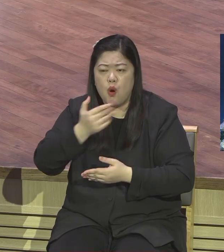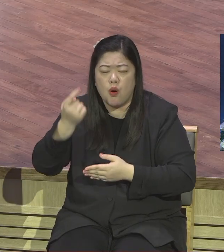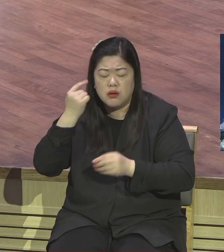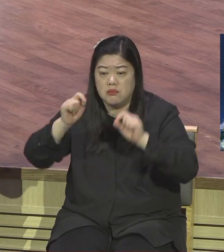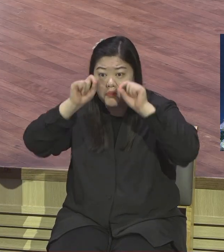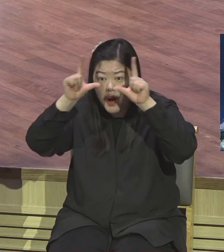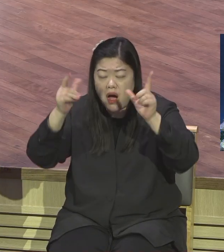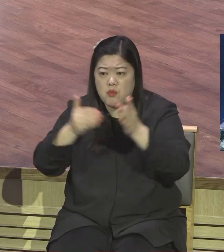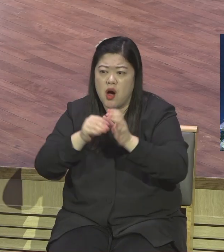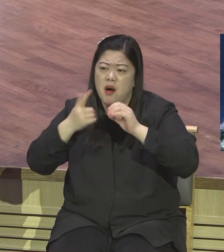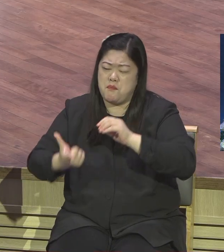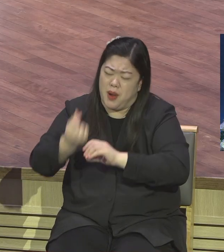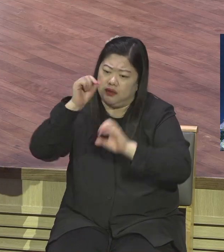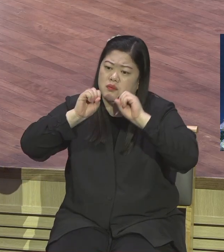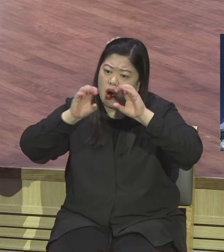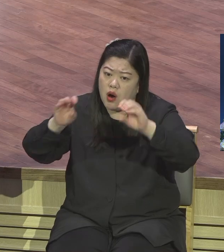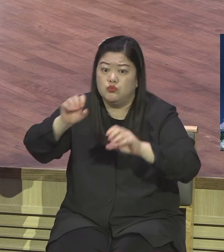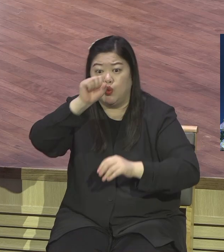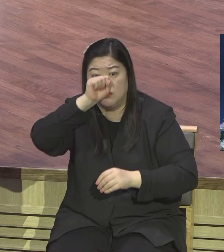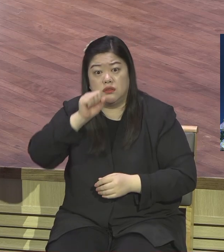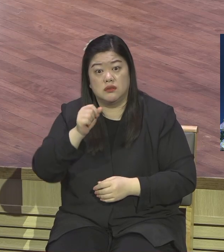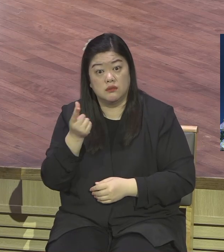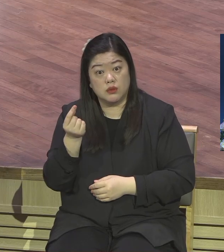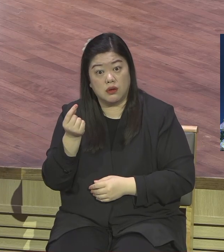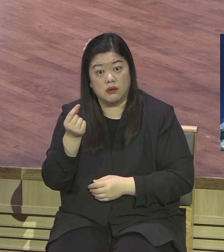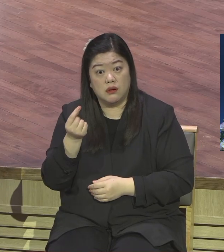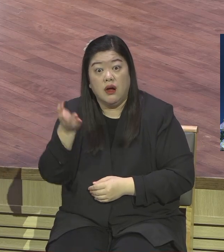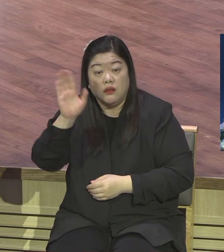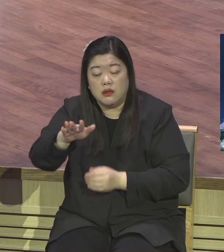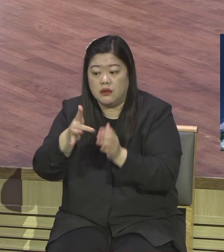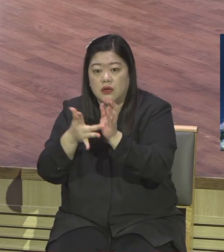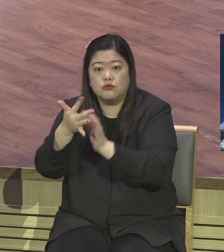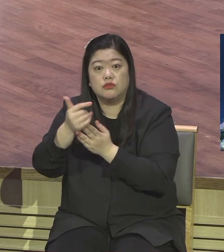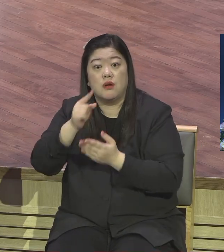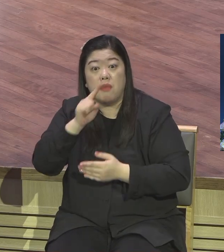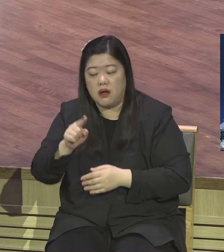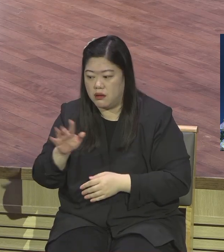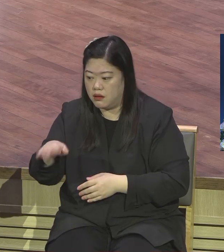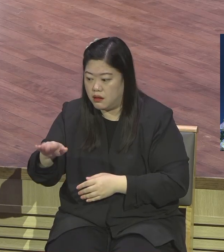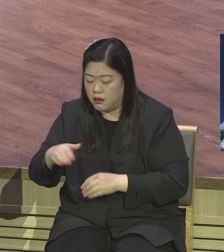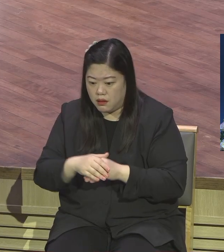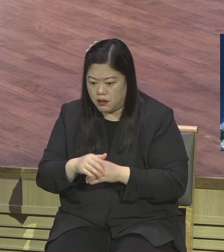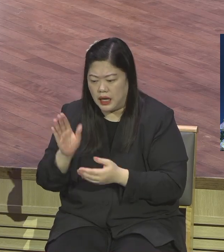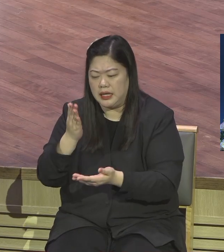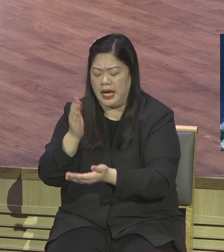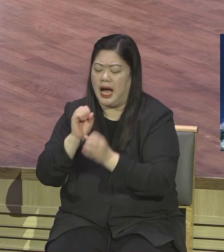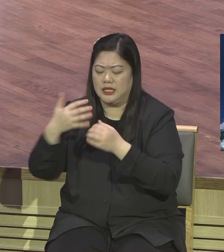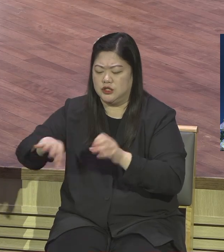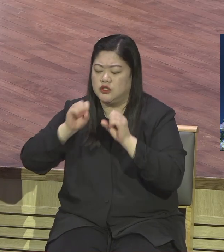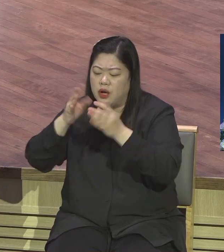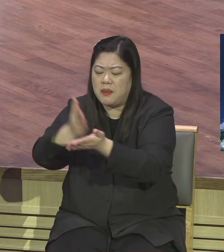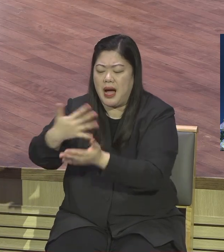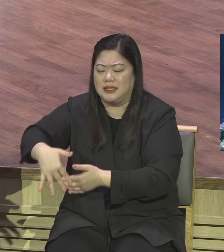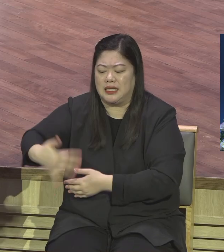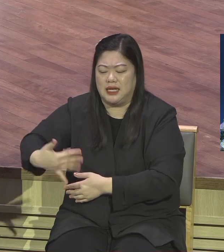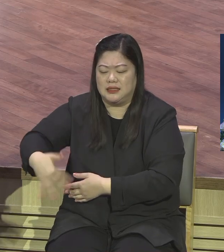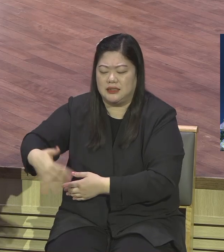우리가 생각할 때 예수가 그러한 사실을 선포하는 것이 전도인데 그렇게 하지 말라